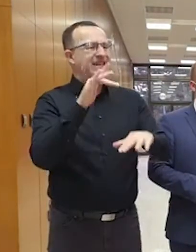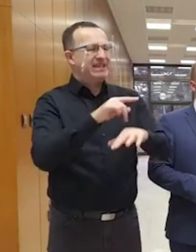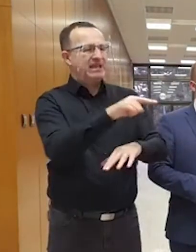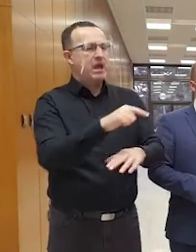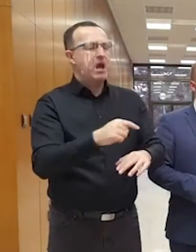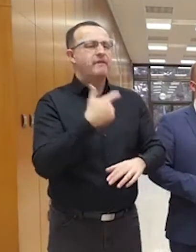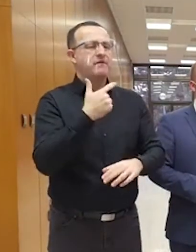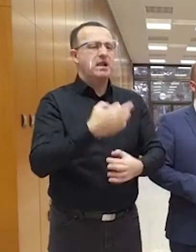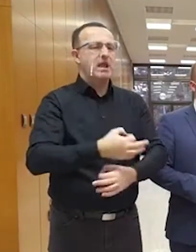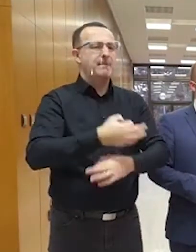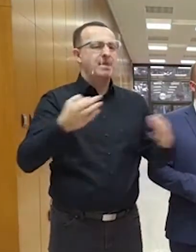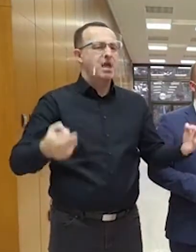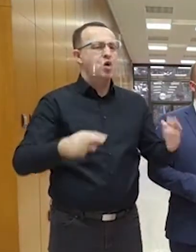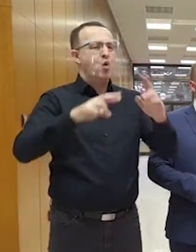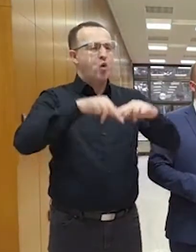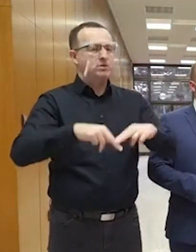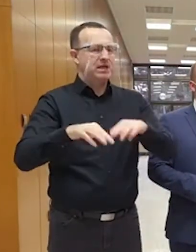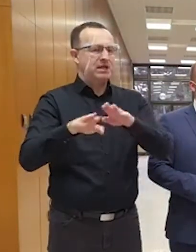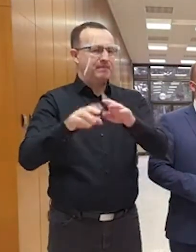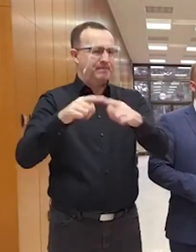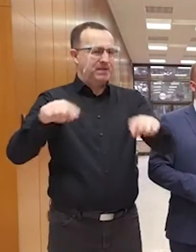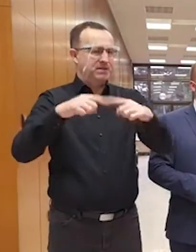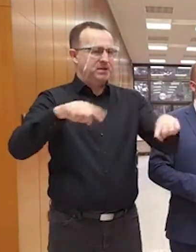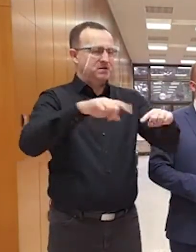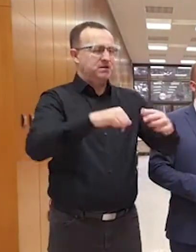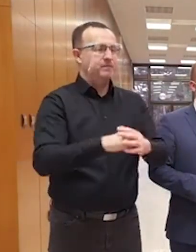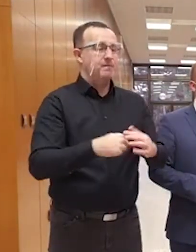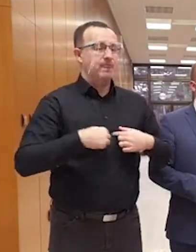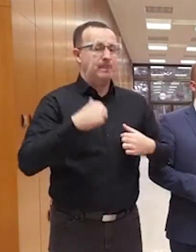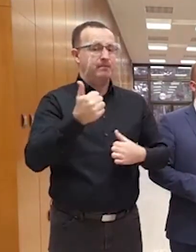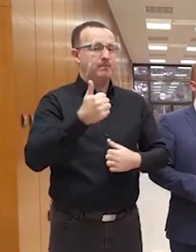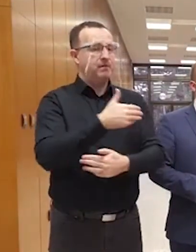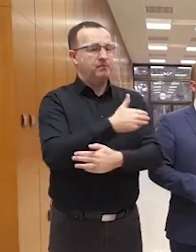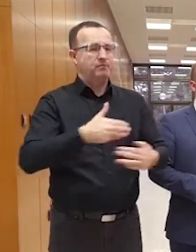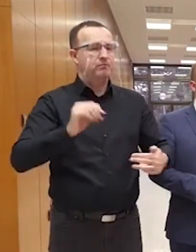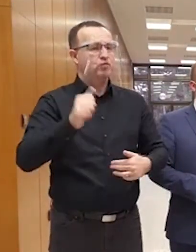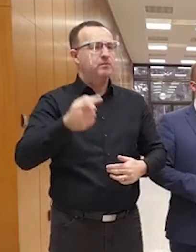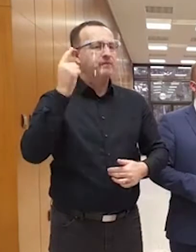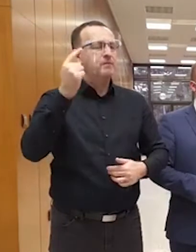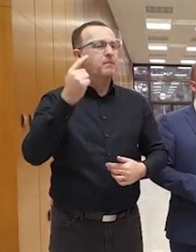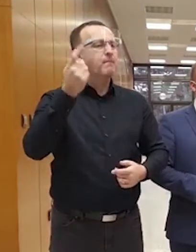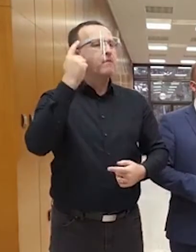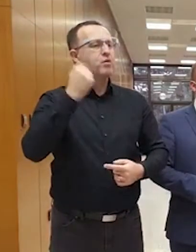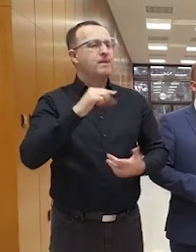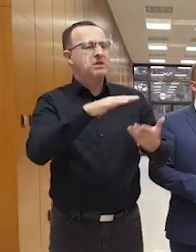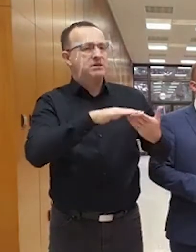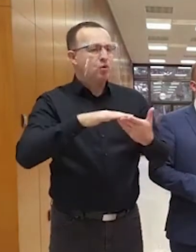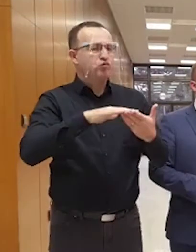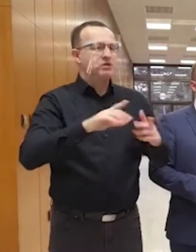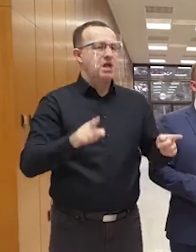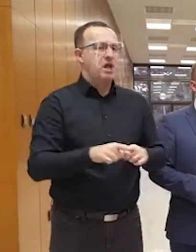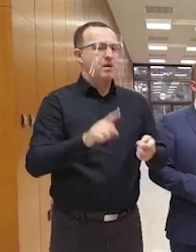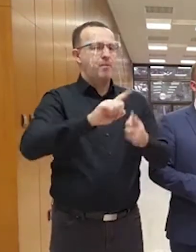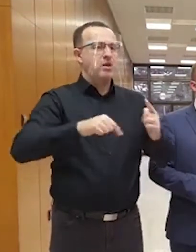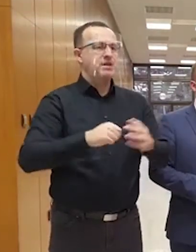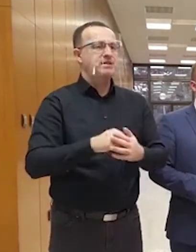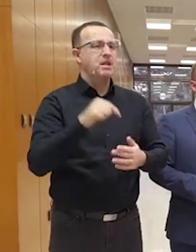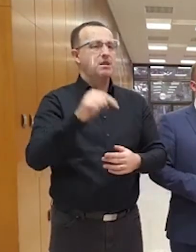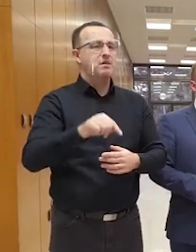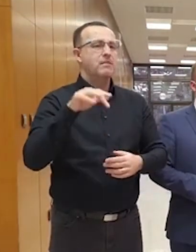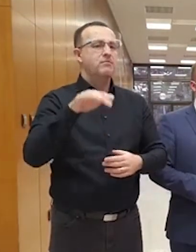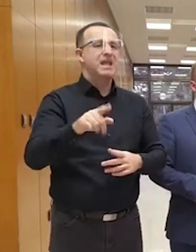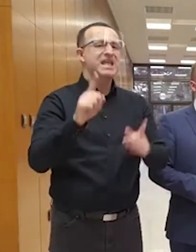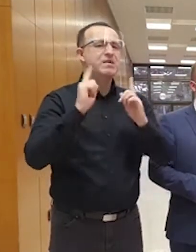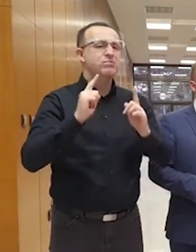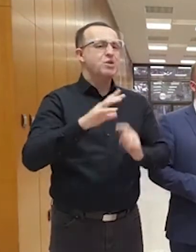do veľkej meri ostatných rezortov vlády. Čiže my tu najprv musíme vytvoriť povedomie spoločenské, politické o tom, že hybridné